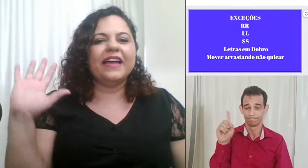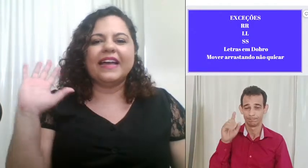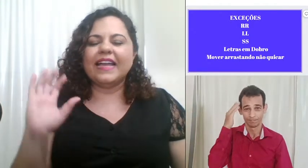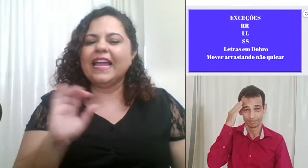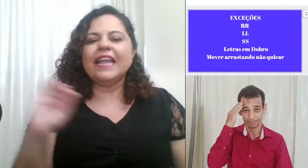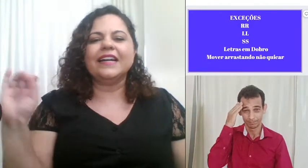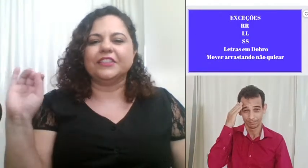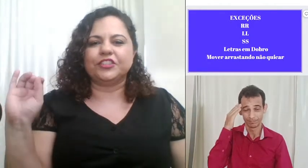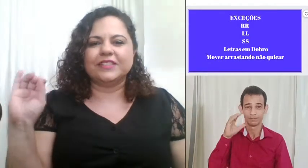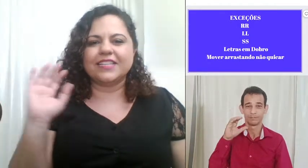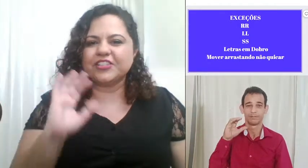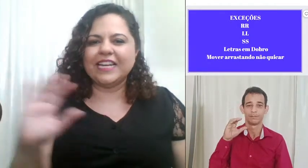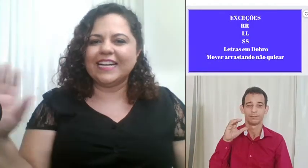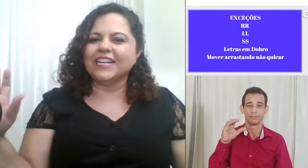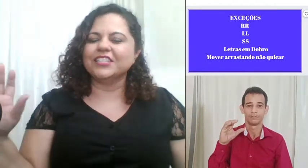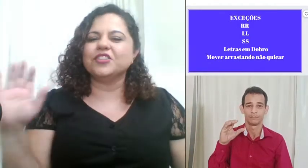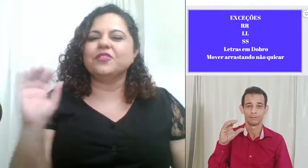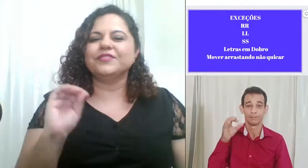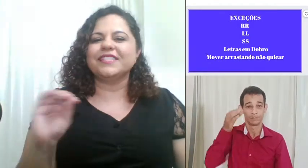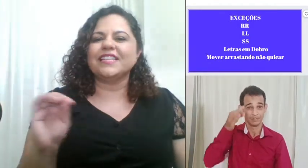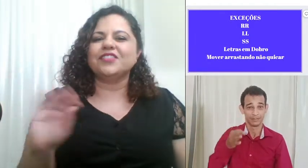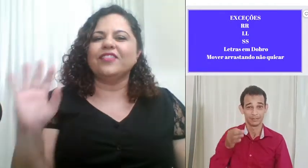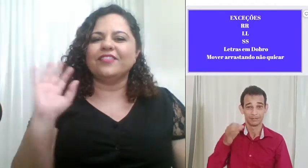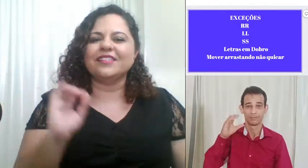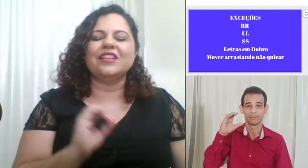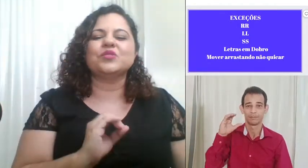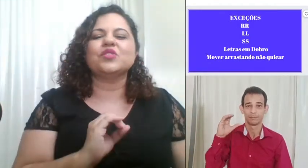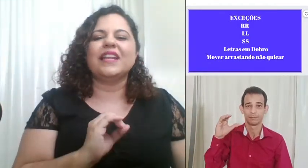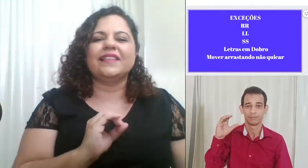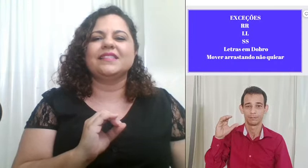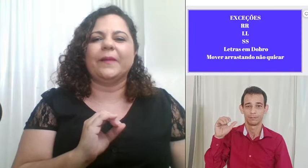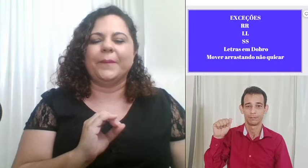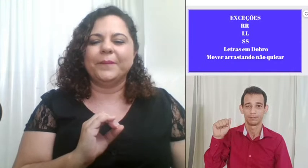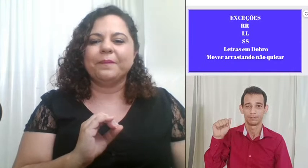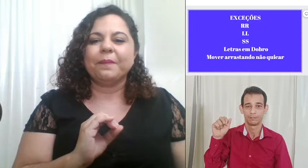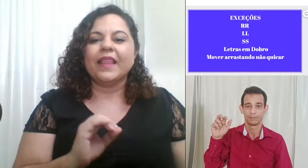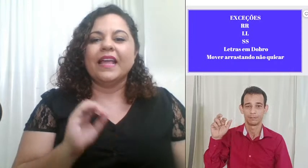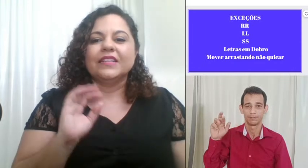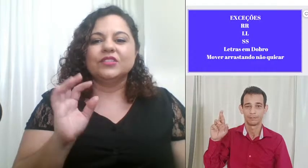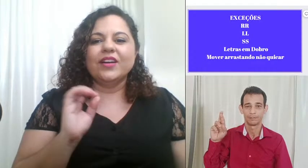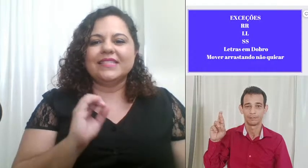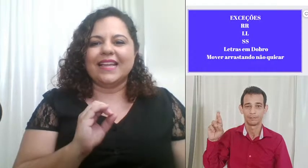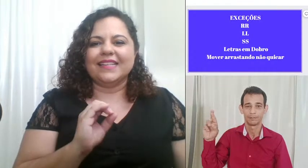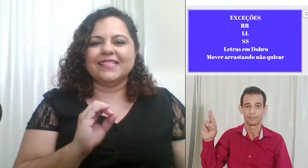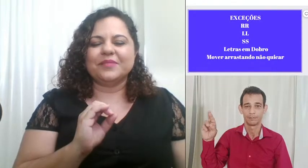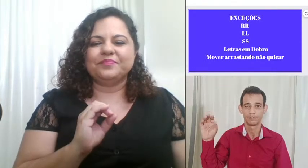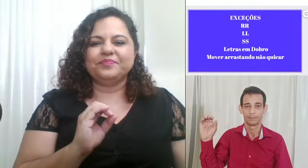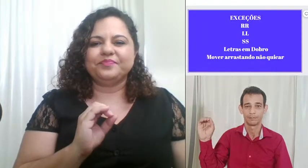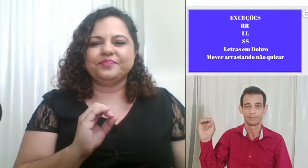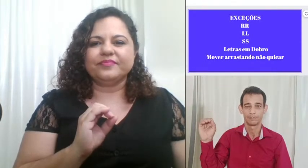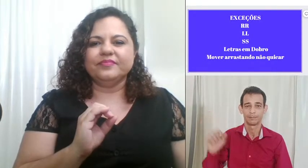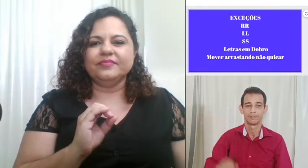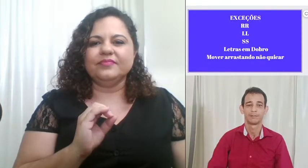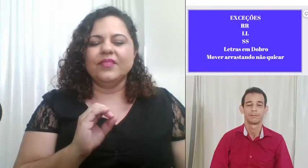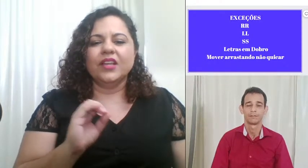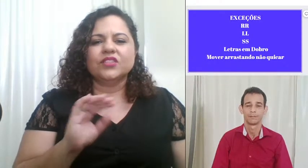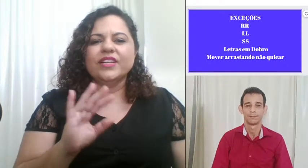elegante seja elegante quando você estiver fazendo a sua soletração dois r's dois